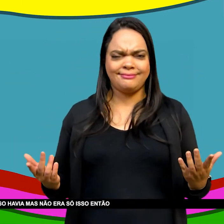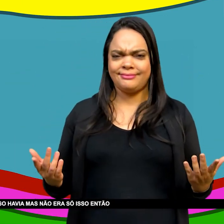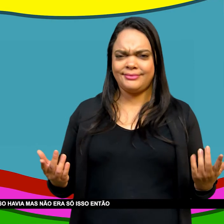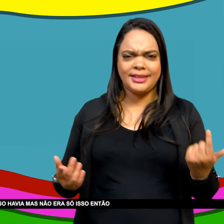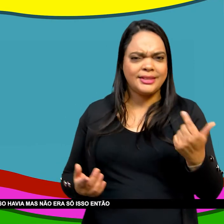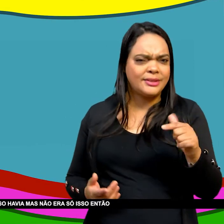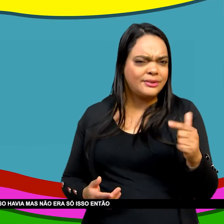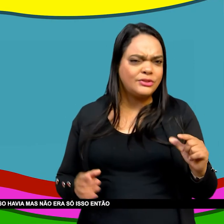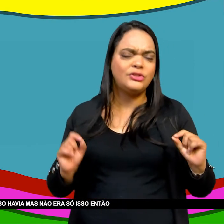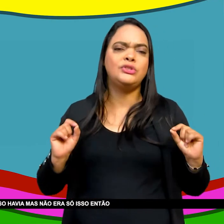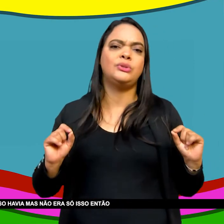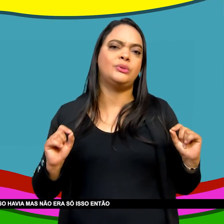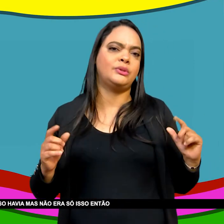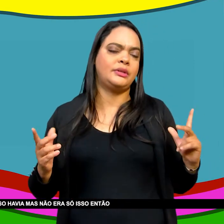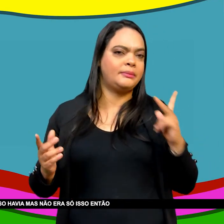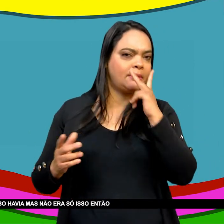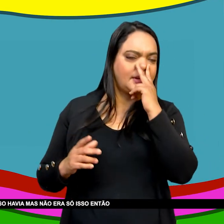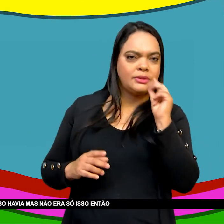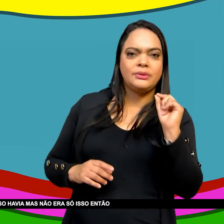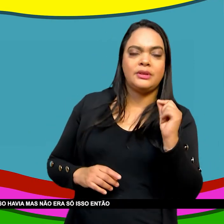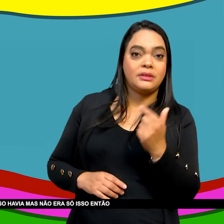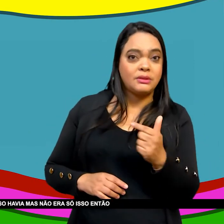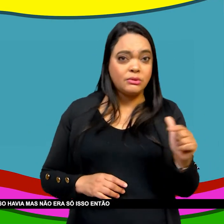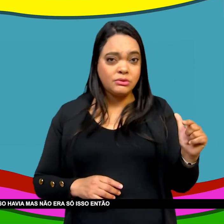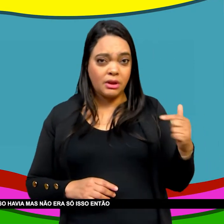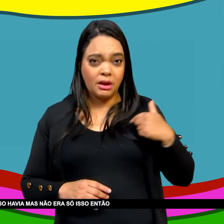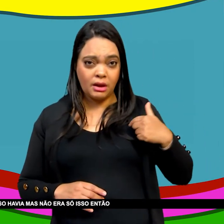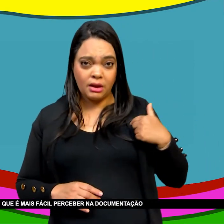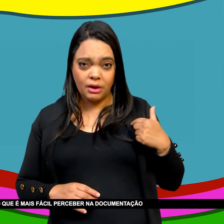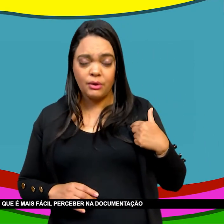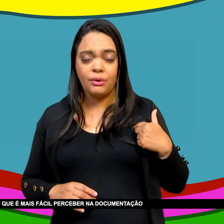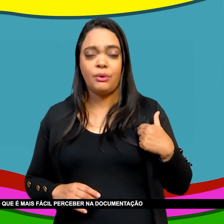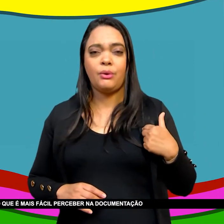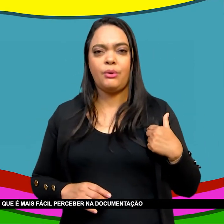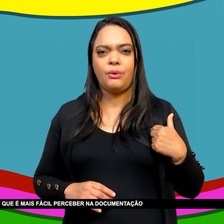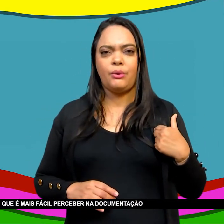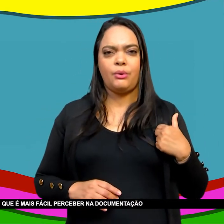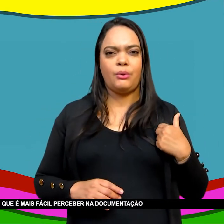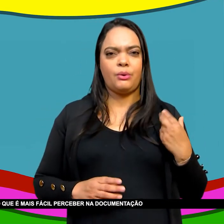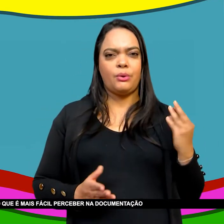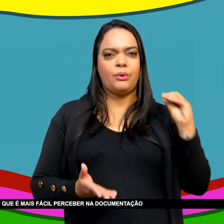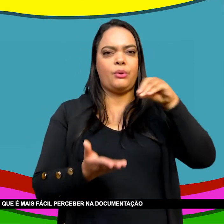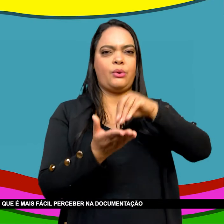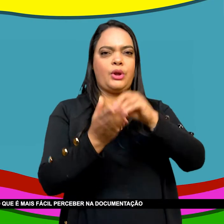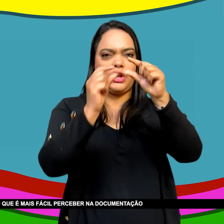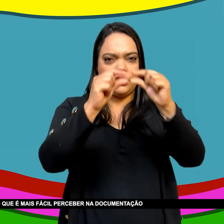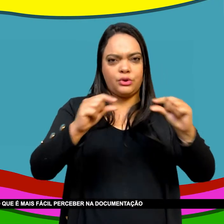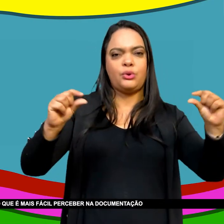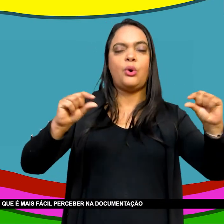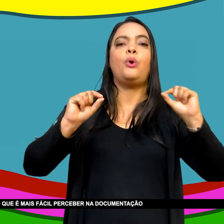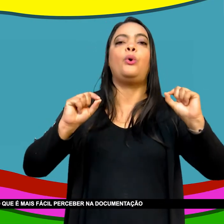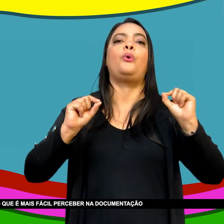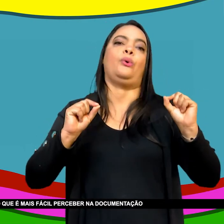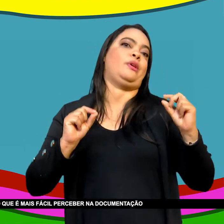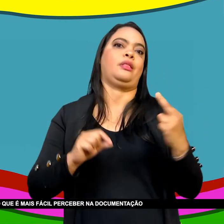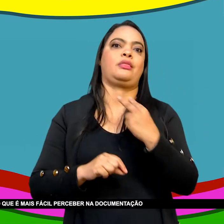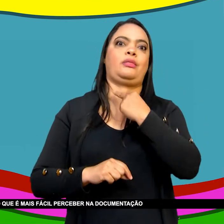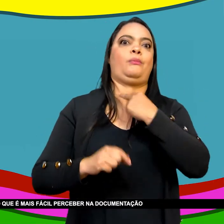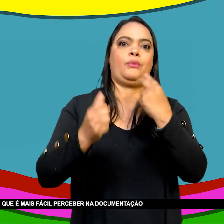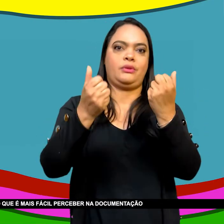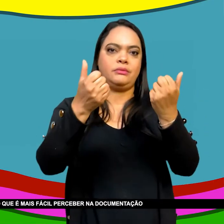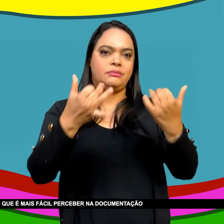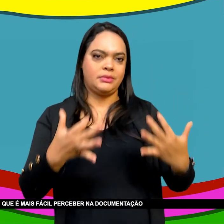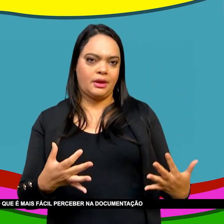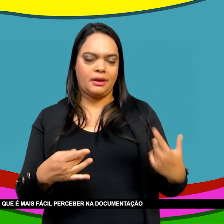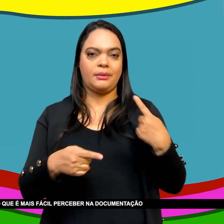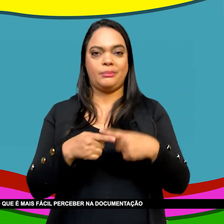Etc Então isso havia Mas não era só isso Então justamente O que é predominante O que é mais visível O que é